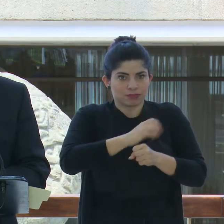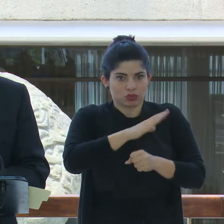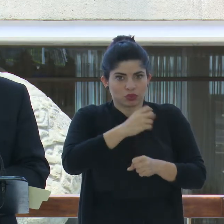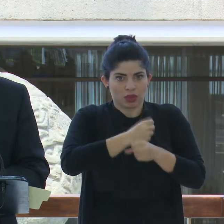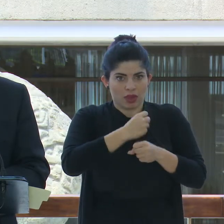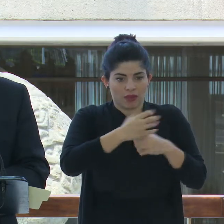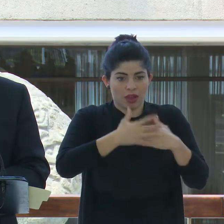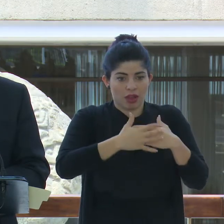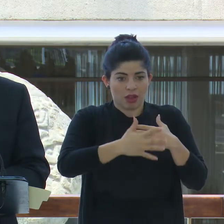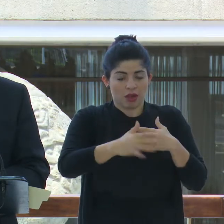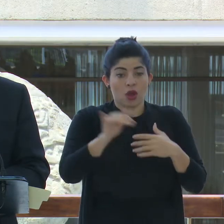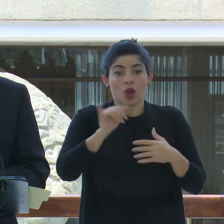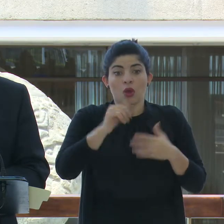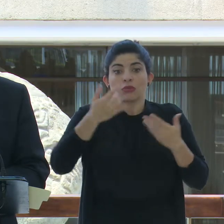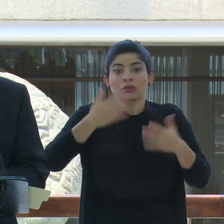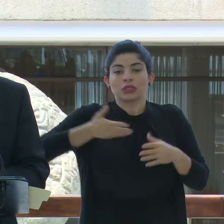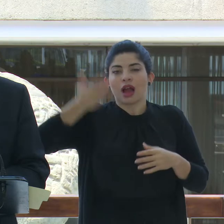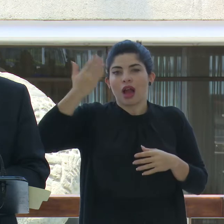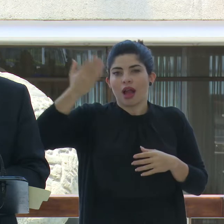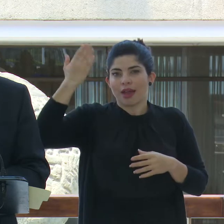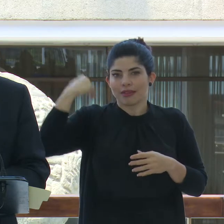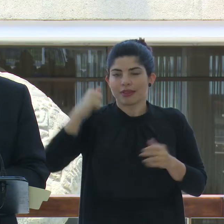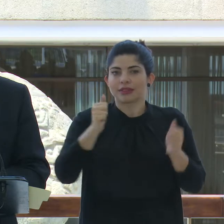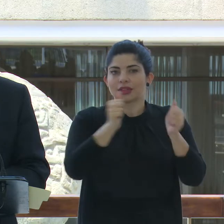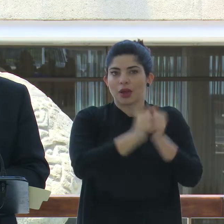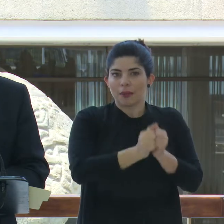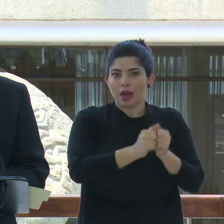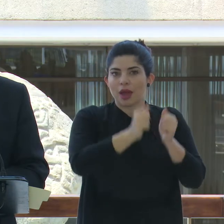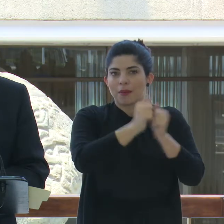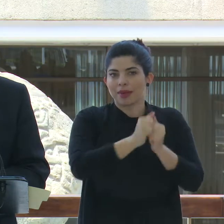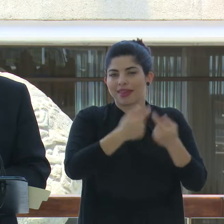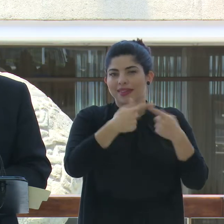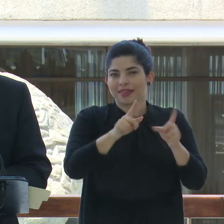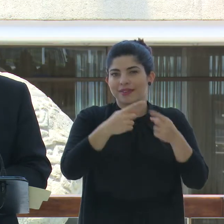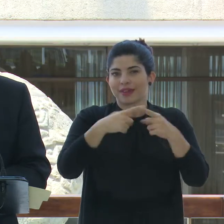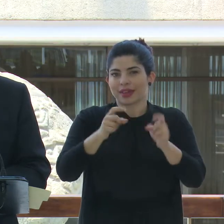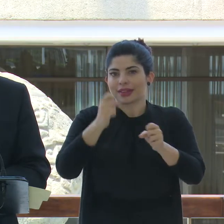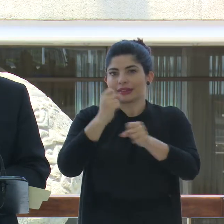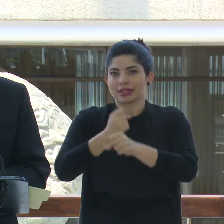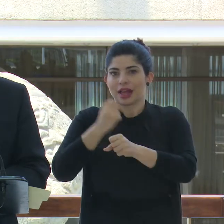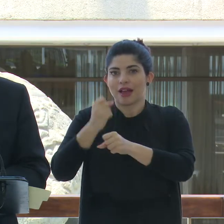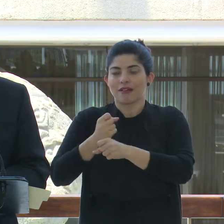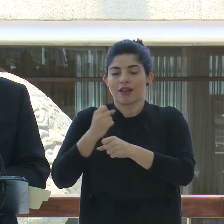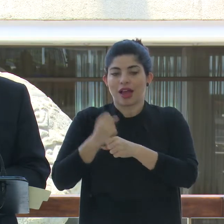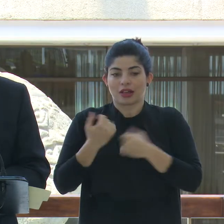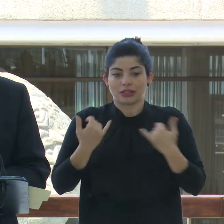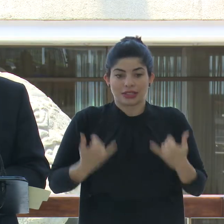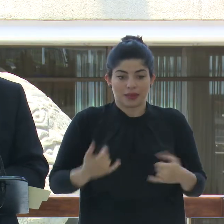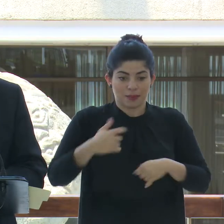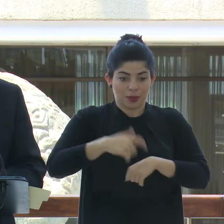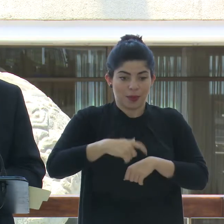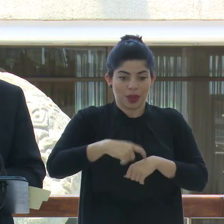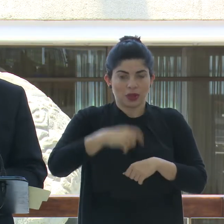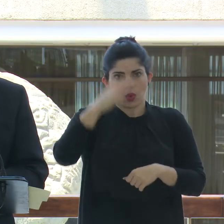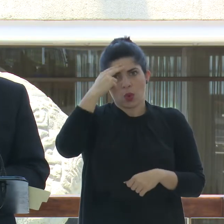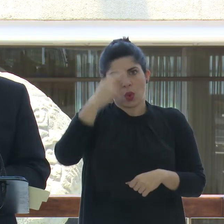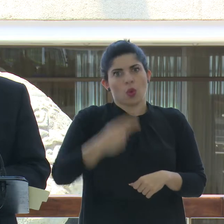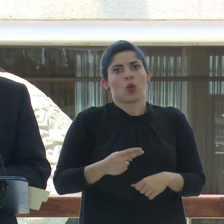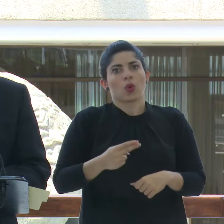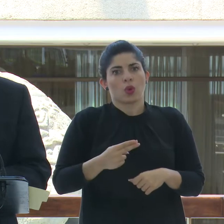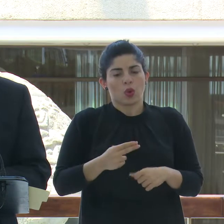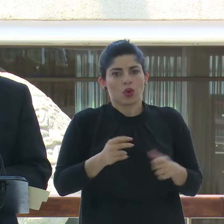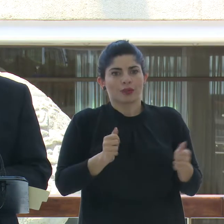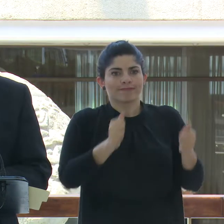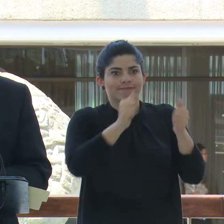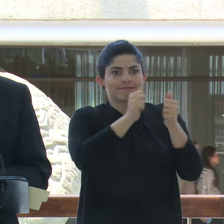Como lo he acompañado en el pasado en otras tareas, es un honor ahora acompañarlo, señor presidente,